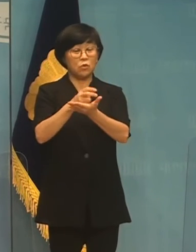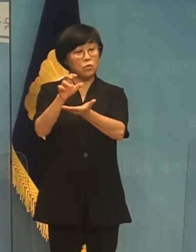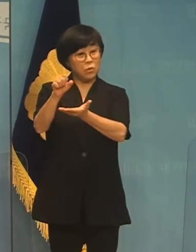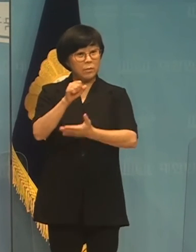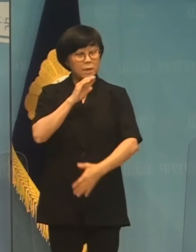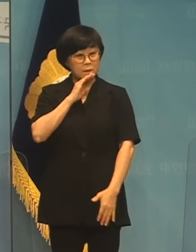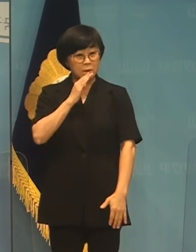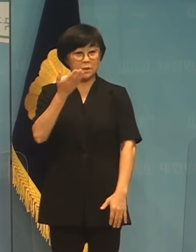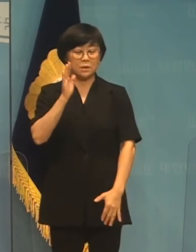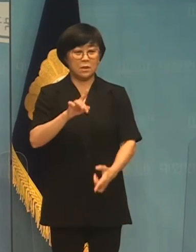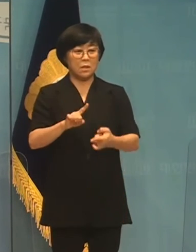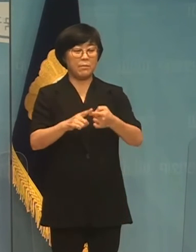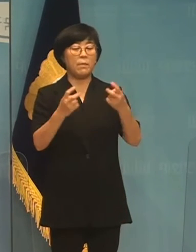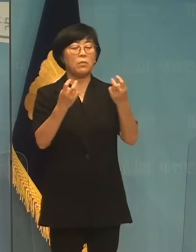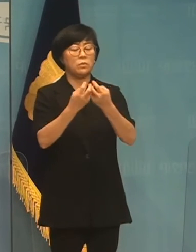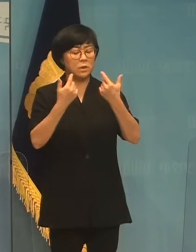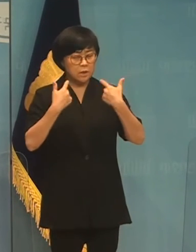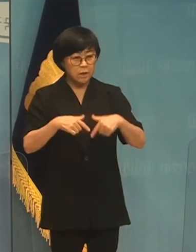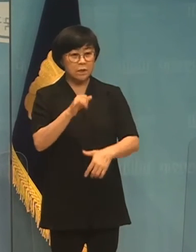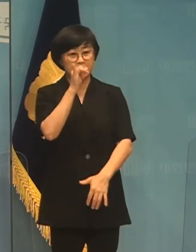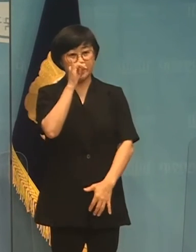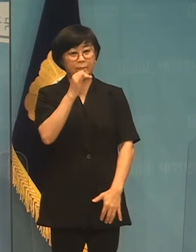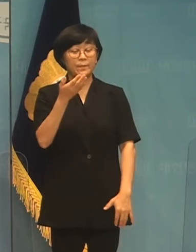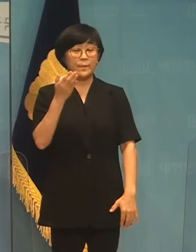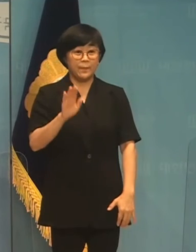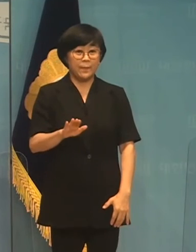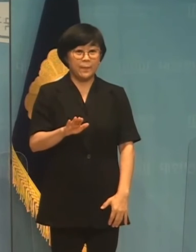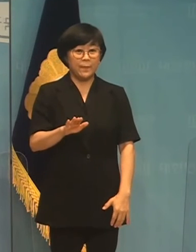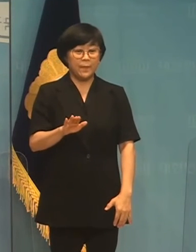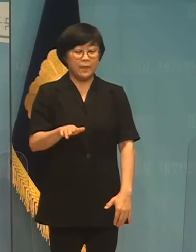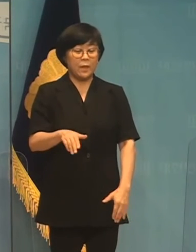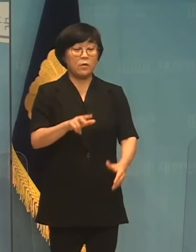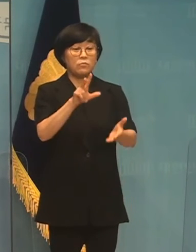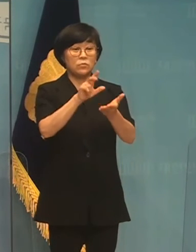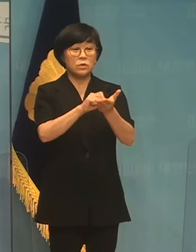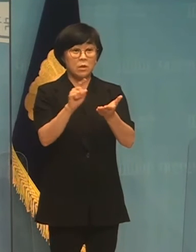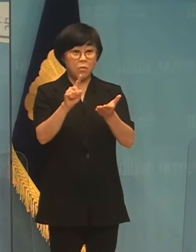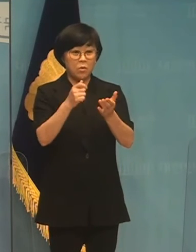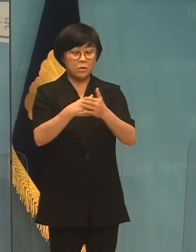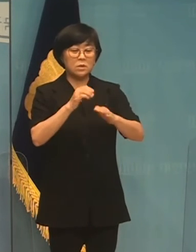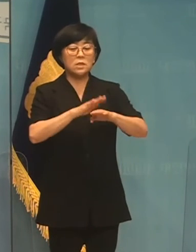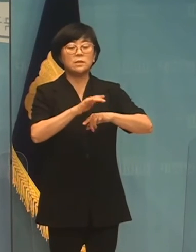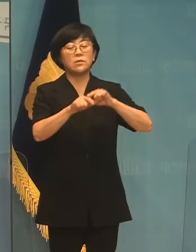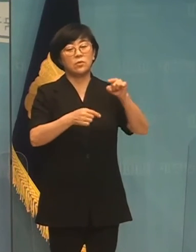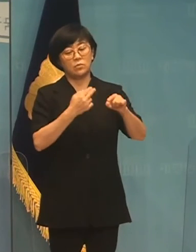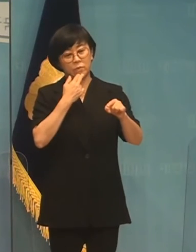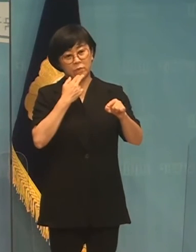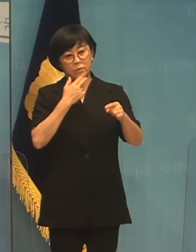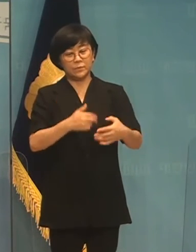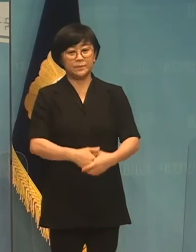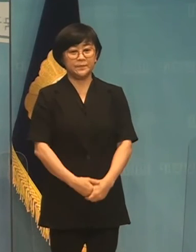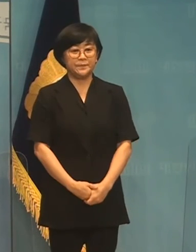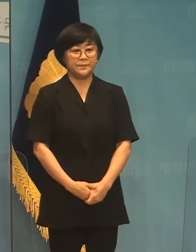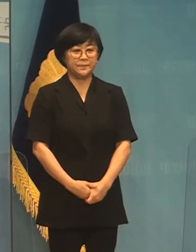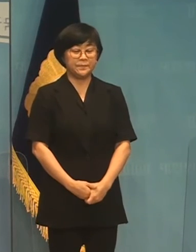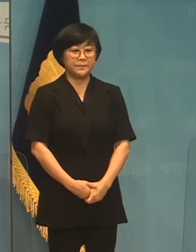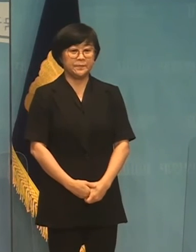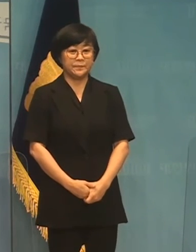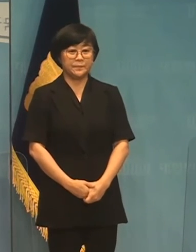도입했습니다. 당법도 늘 있었습니다. 문제는 실천하지 않았기 때문입니다.